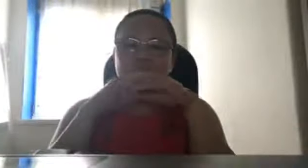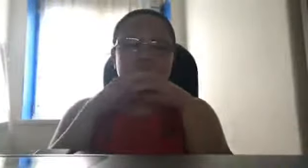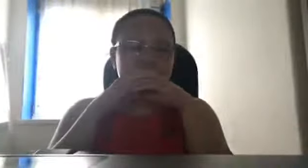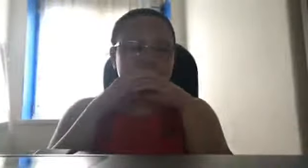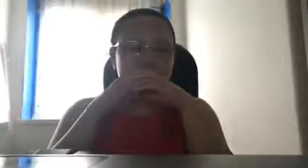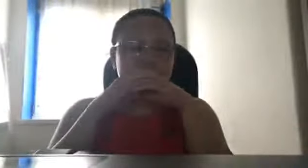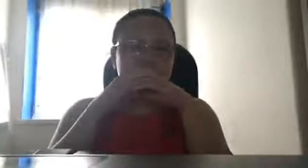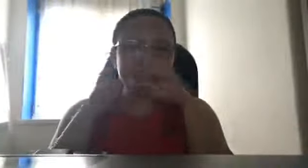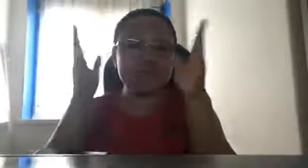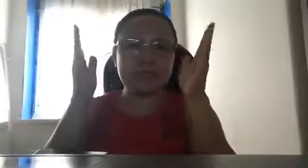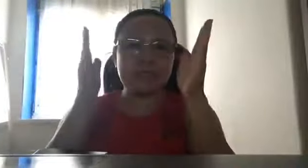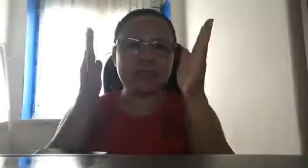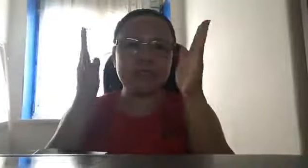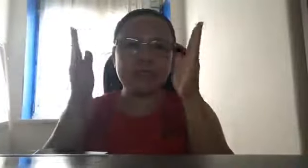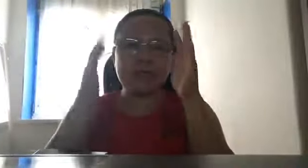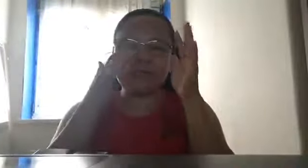sa part ng,